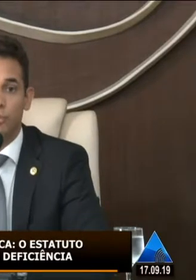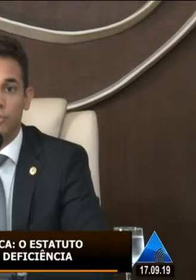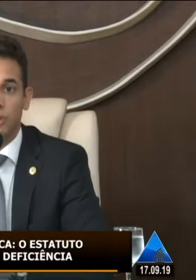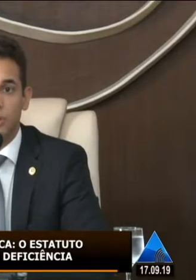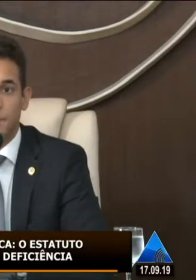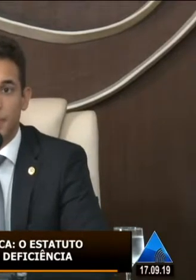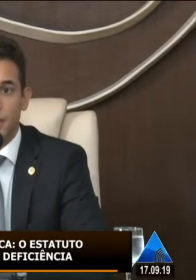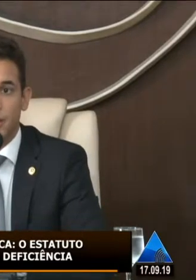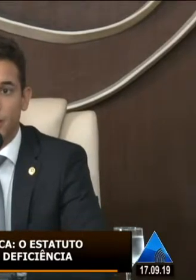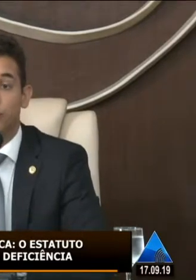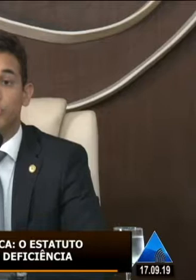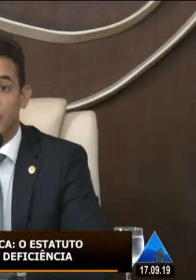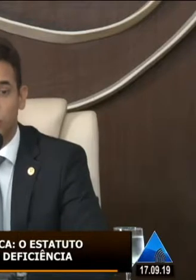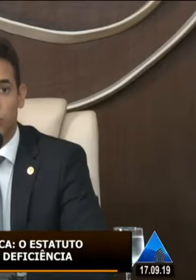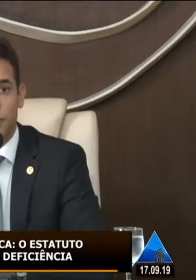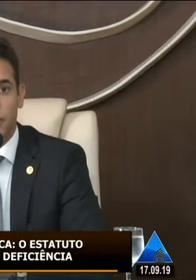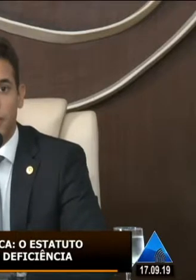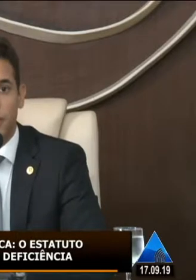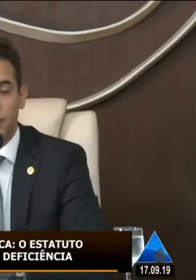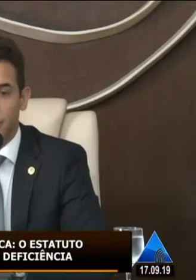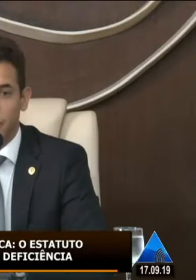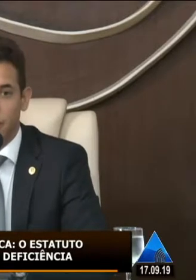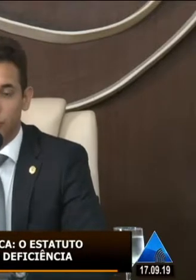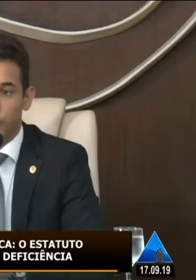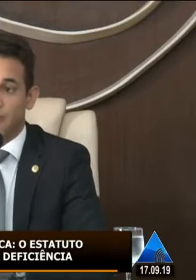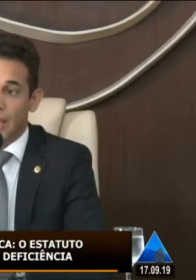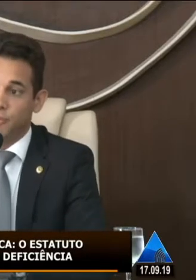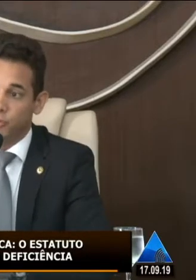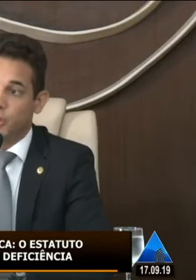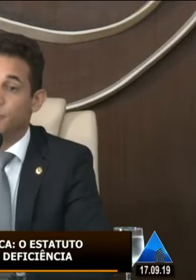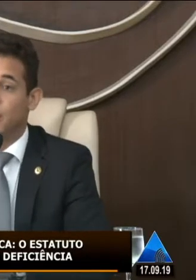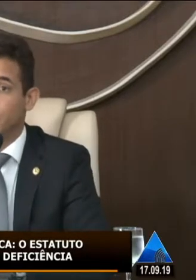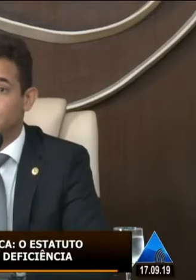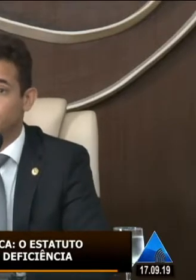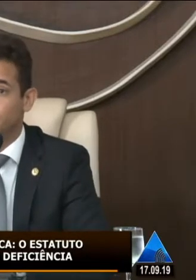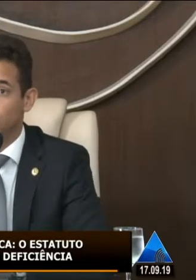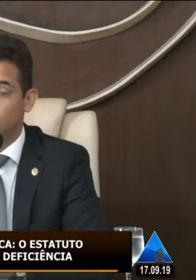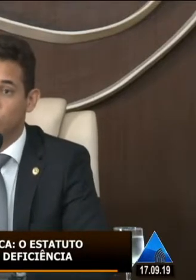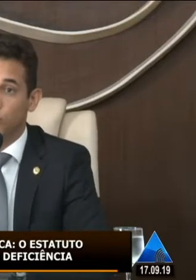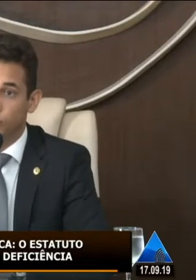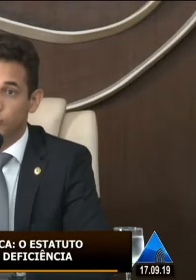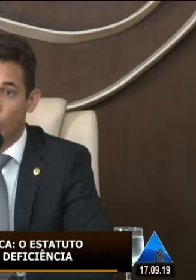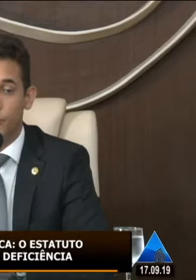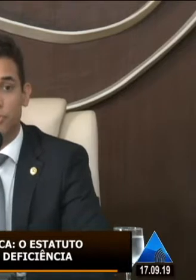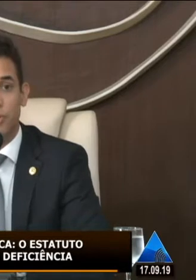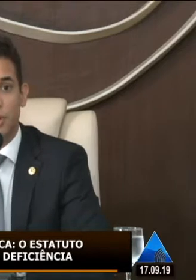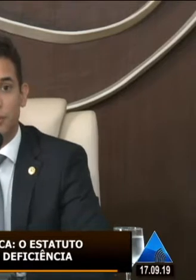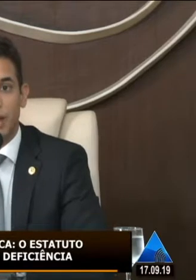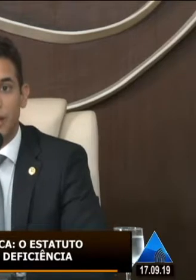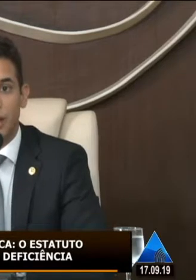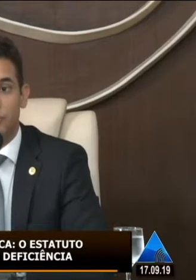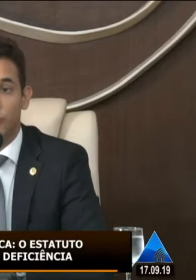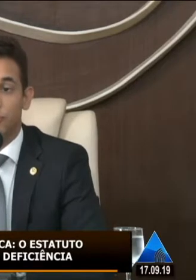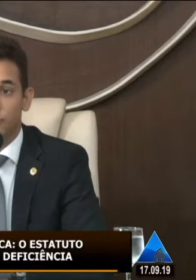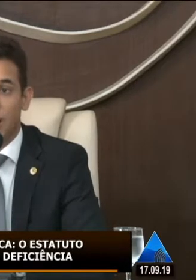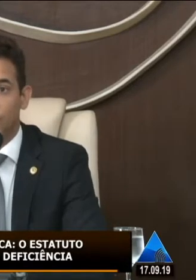nós estamos aqui custeando as duas intérpretes que estão aqui participando, com recursos próprios, para